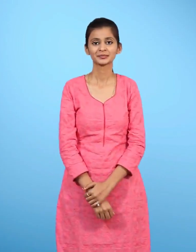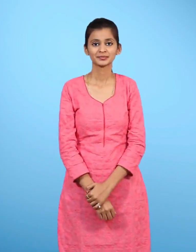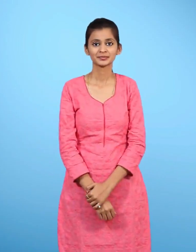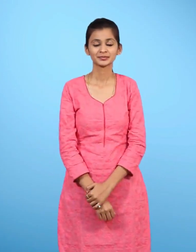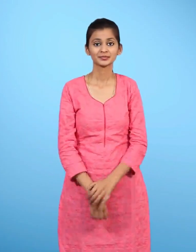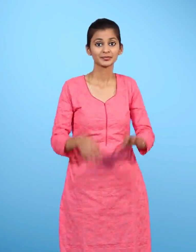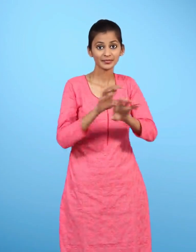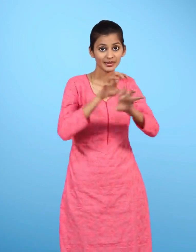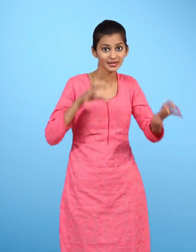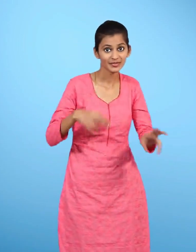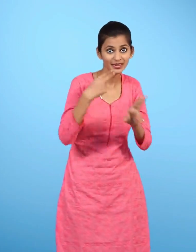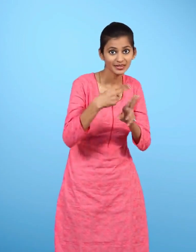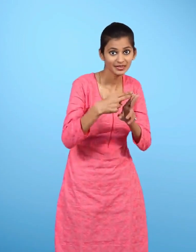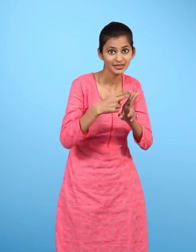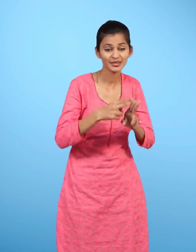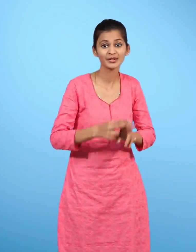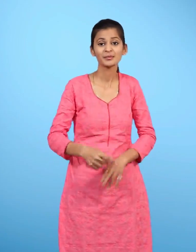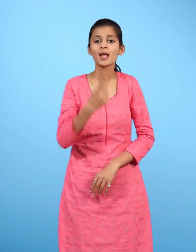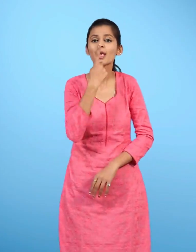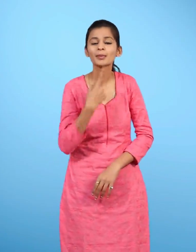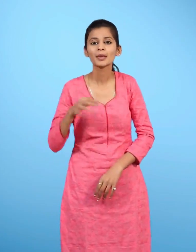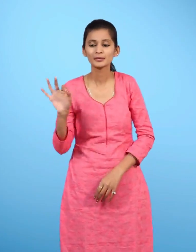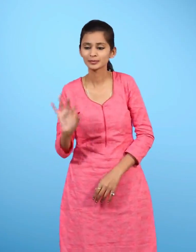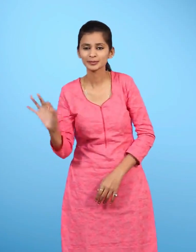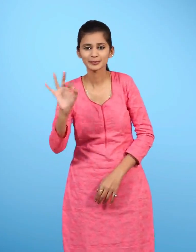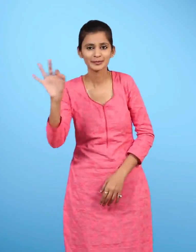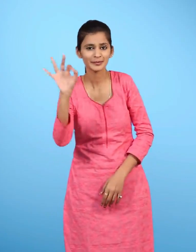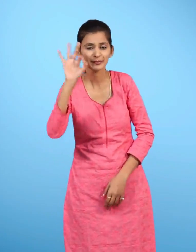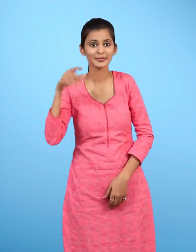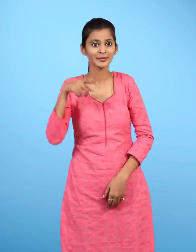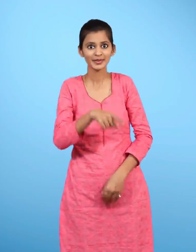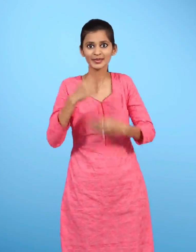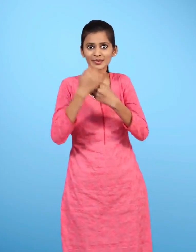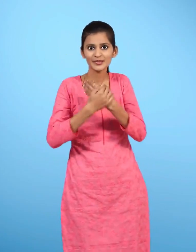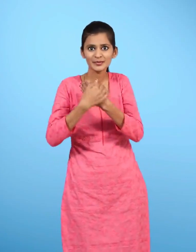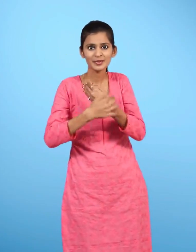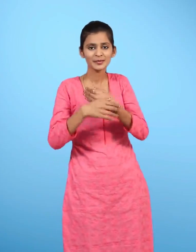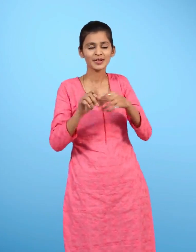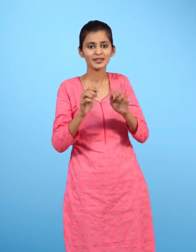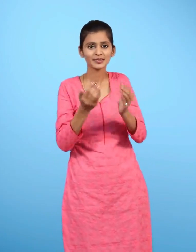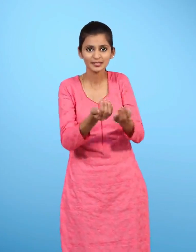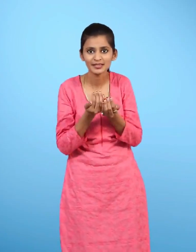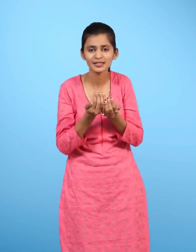जानवर का नाम मधुमक्खी इसे क्यों पालते हैं